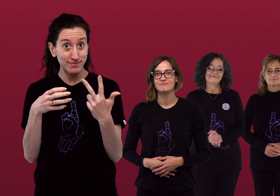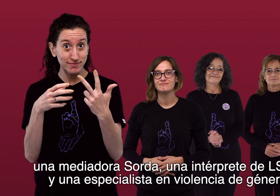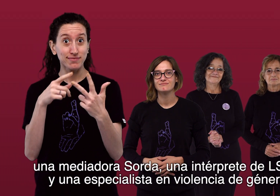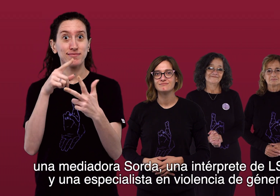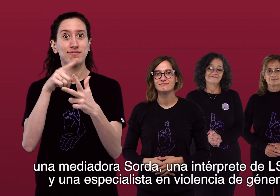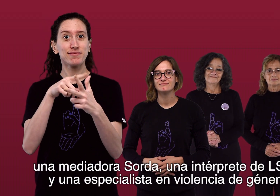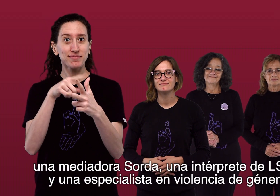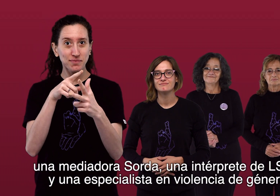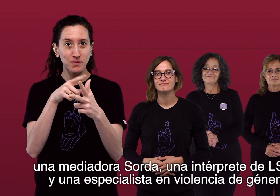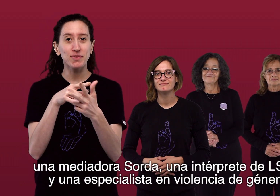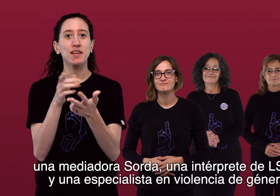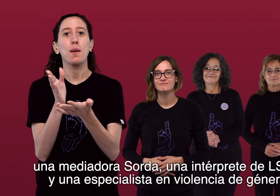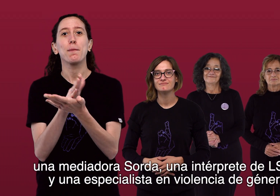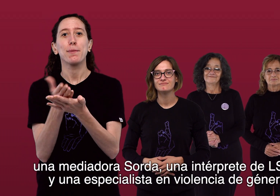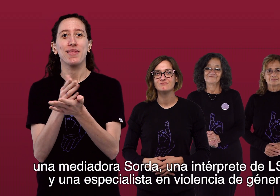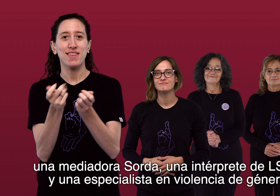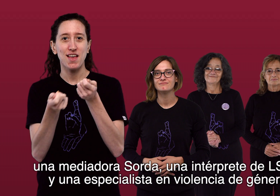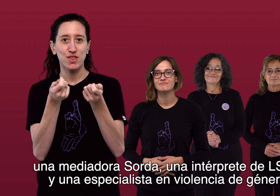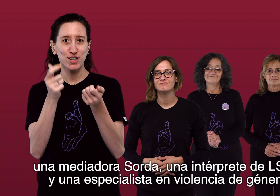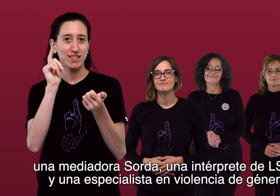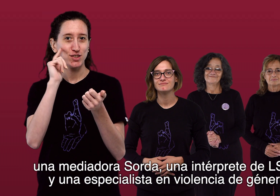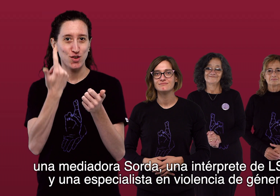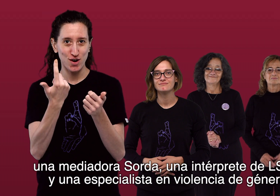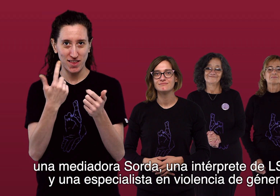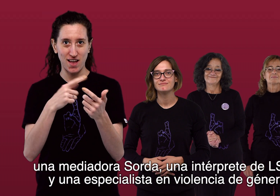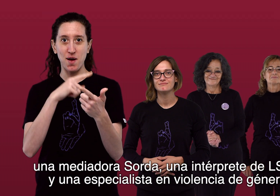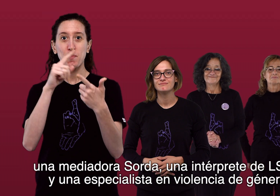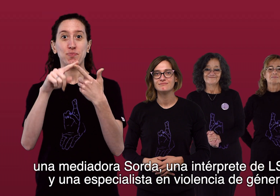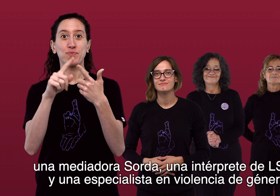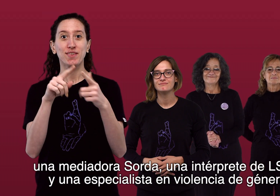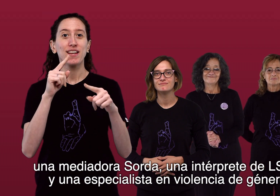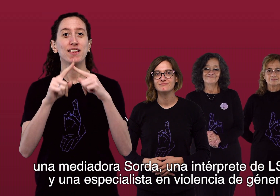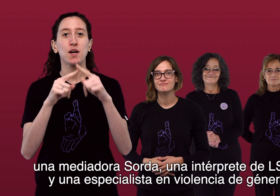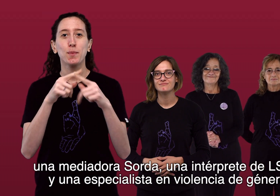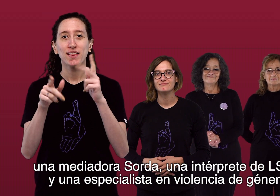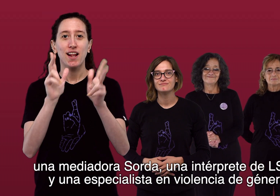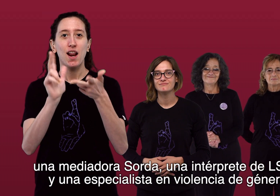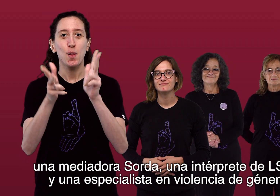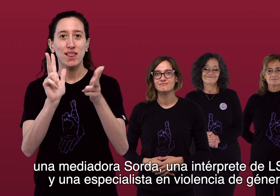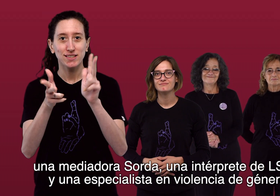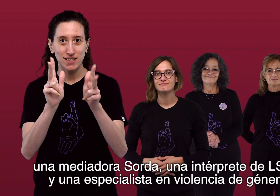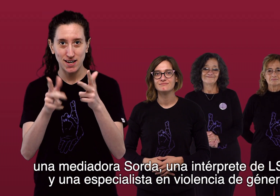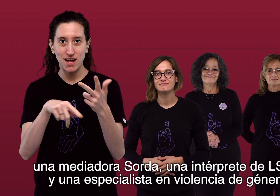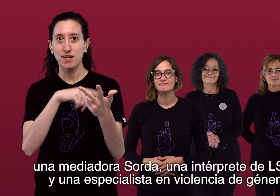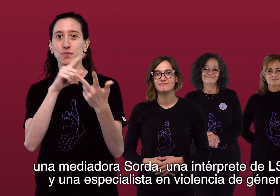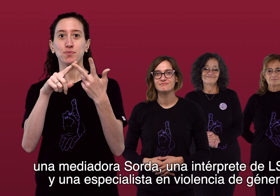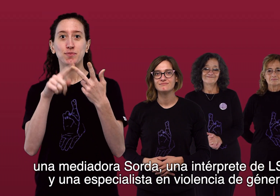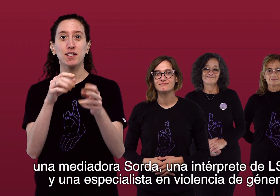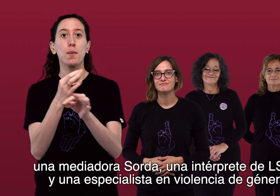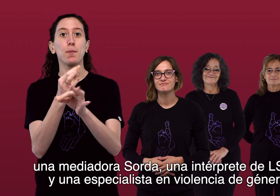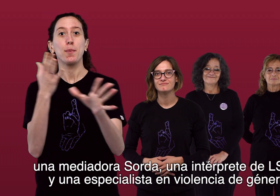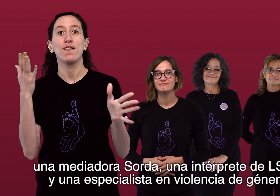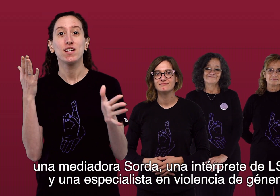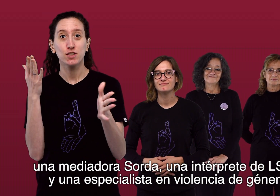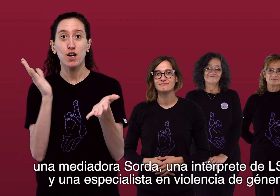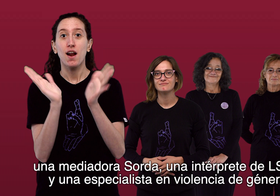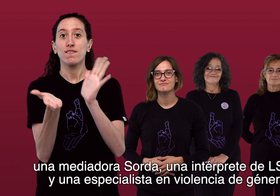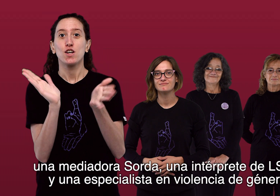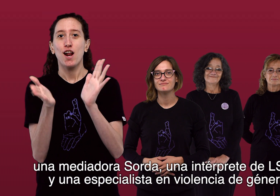Una mediadora sorda Una intérprete de lengua de señas español y una especialista en violencia de